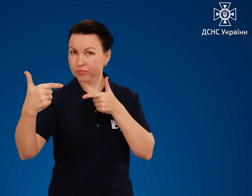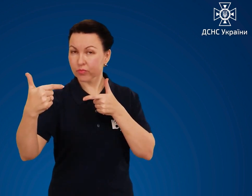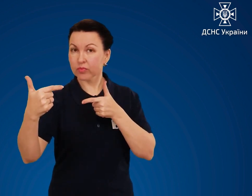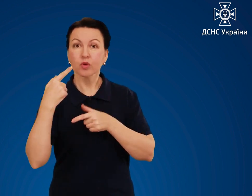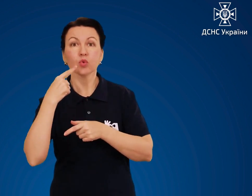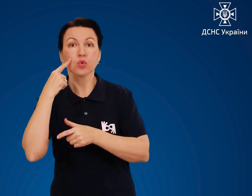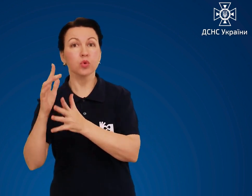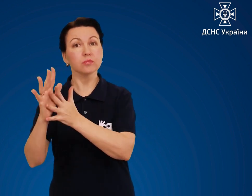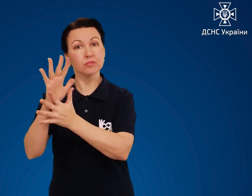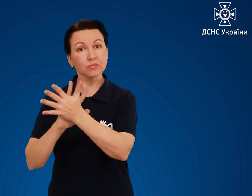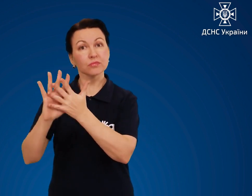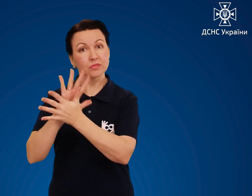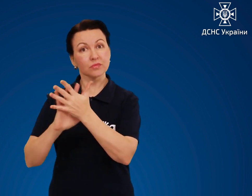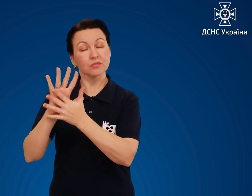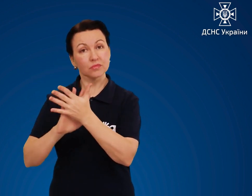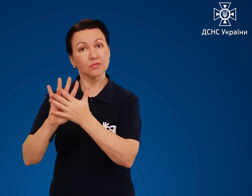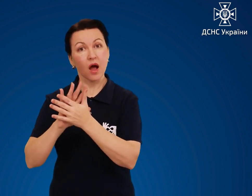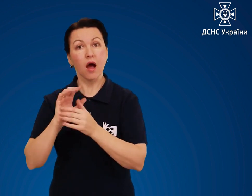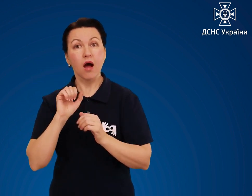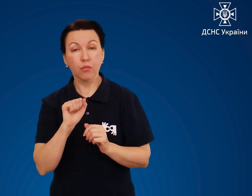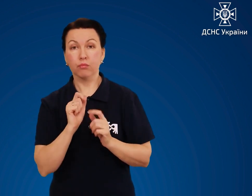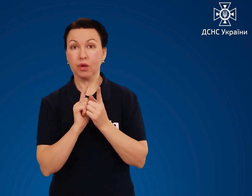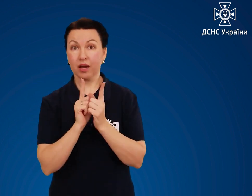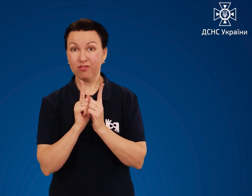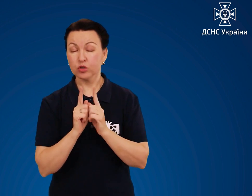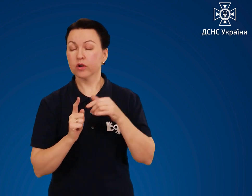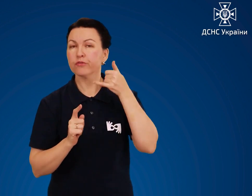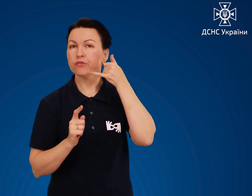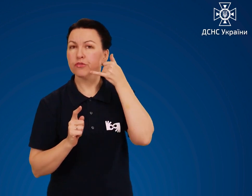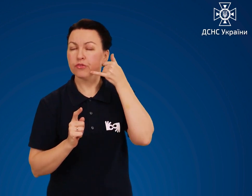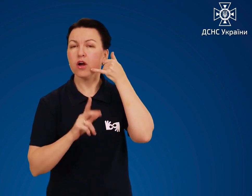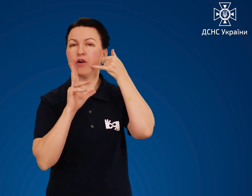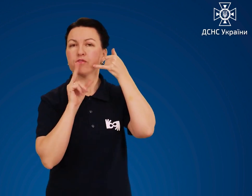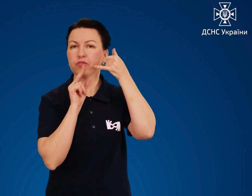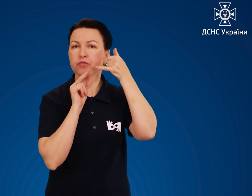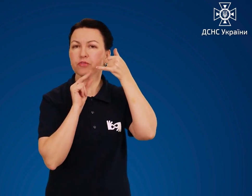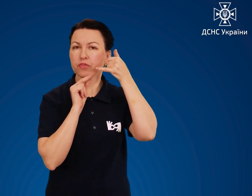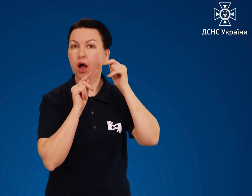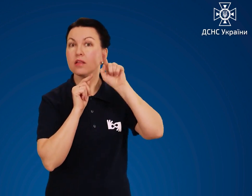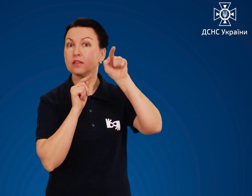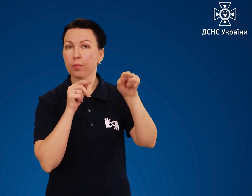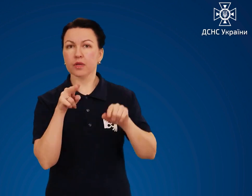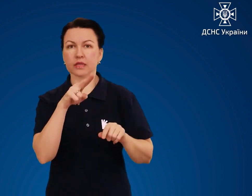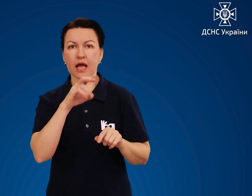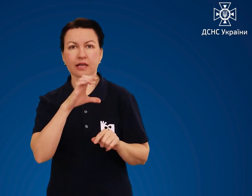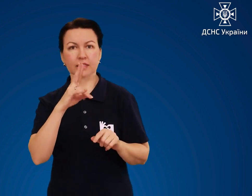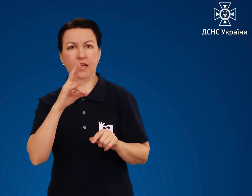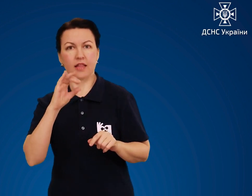жестовою мовою, перекладач озвучує голосом представнику ДСНС по телефону. І навпаки.